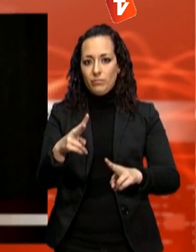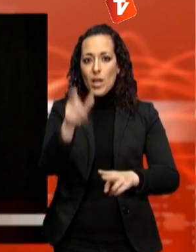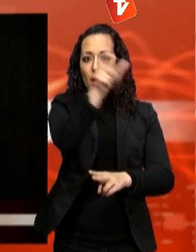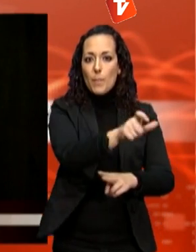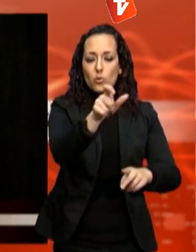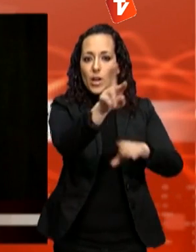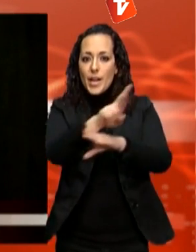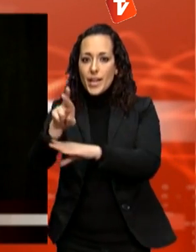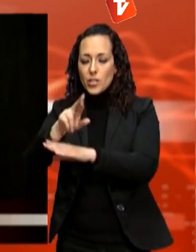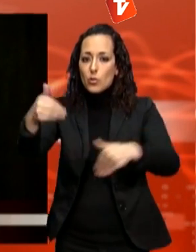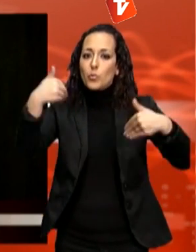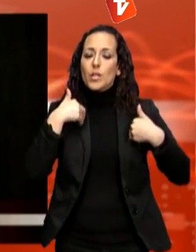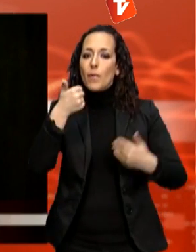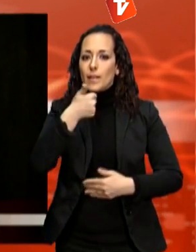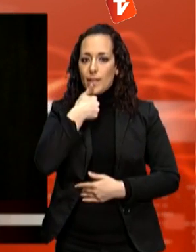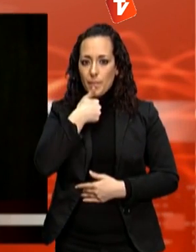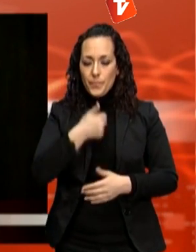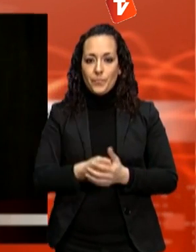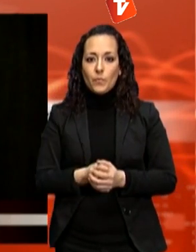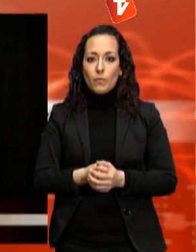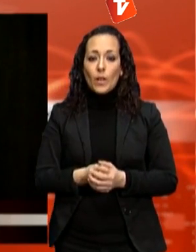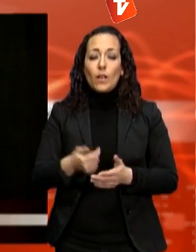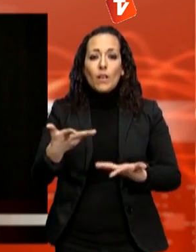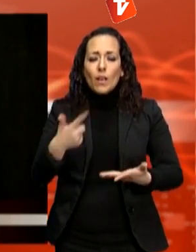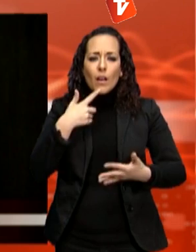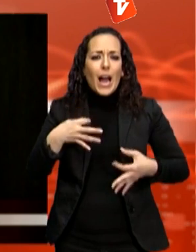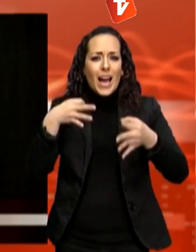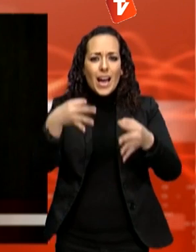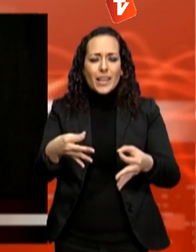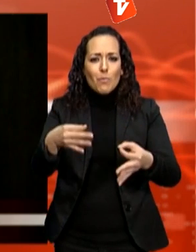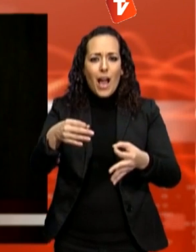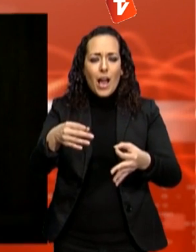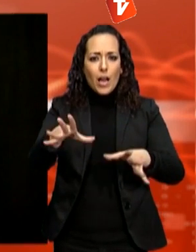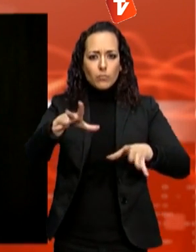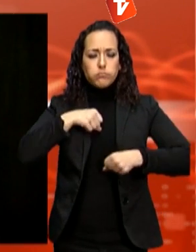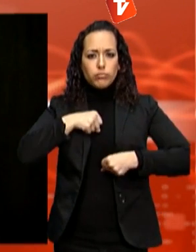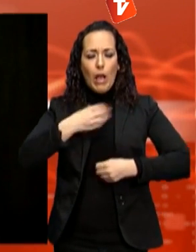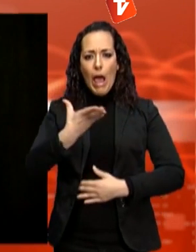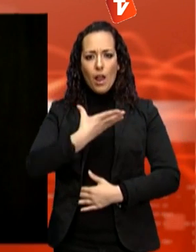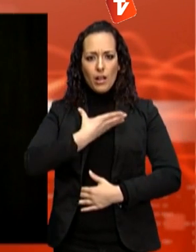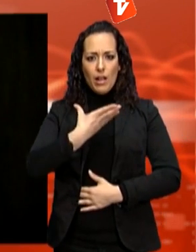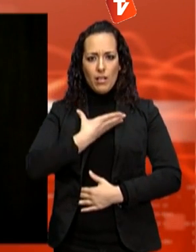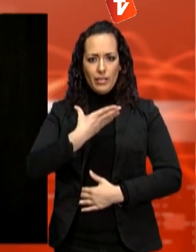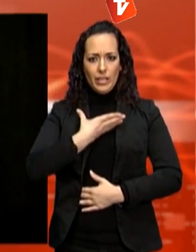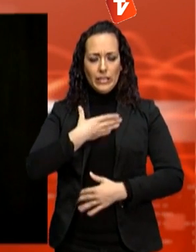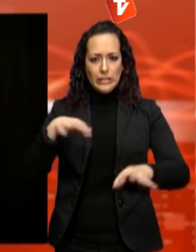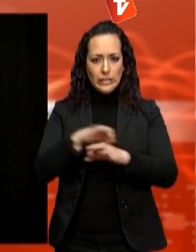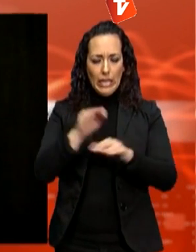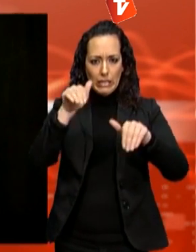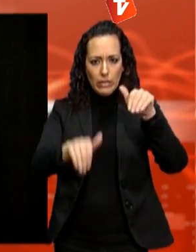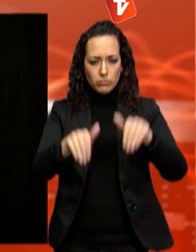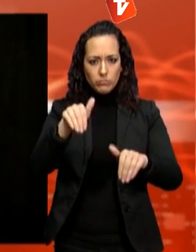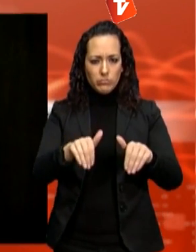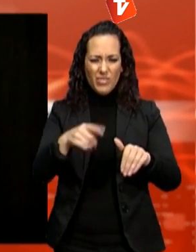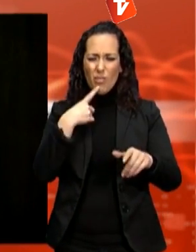pas per unes eleccions municipals i pels efectes d'una investigació judicial sobre una suposada trama de corrupció urbanística són elements que no ajuden a la confiança.